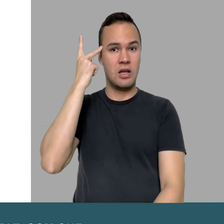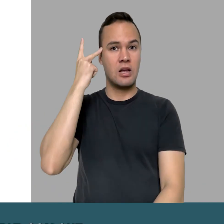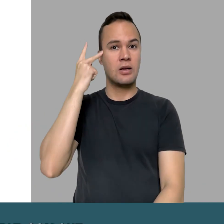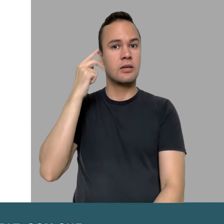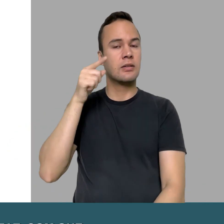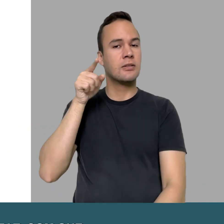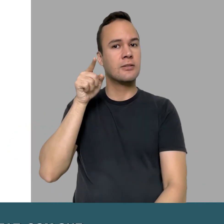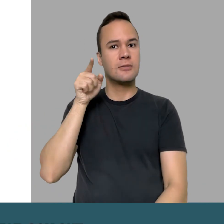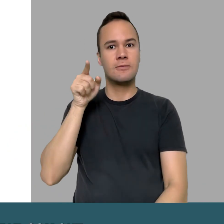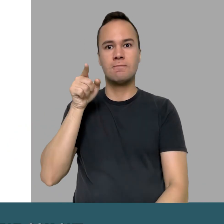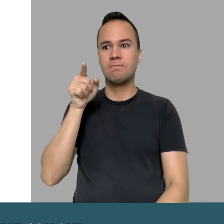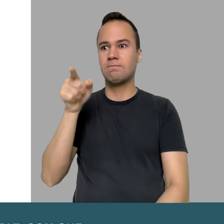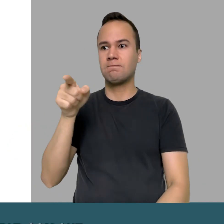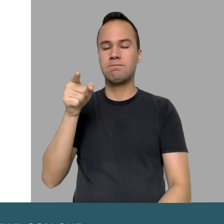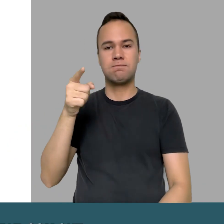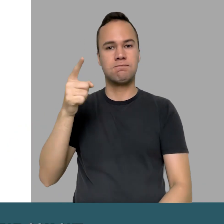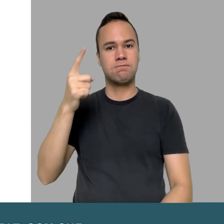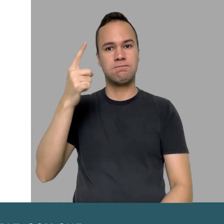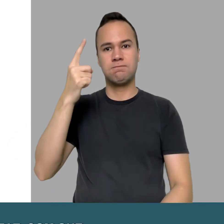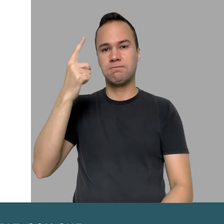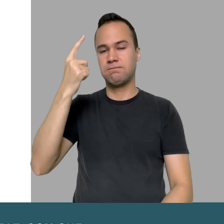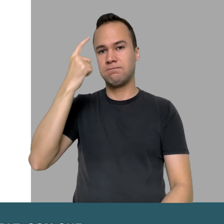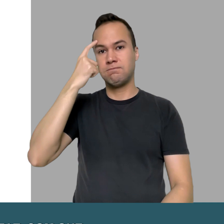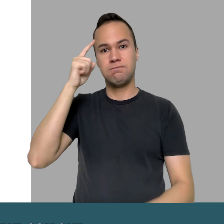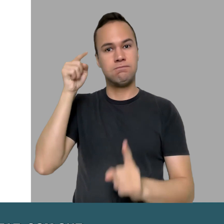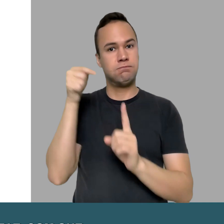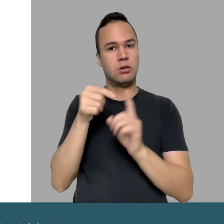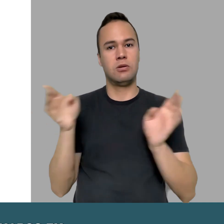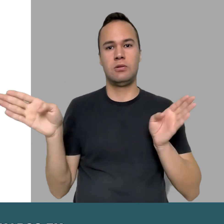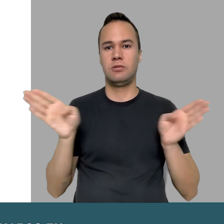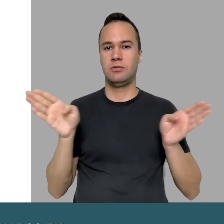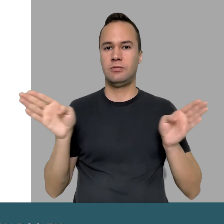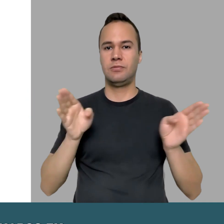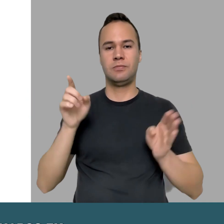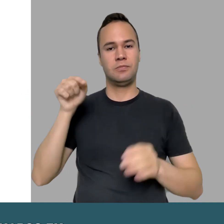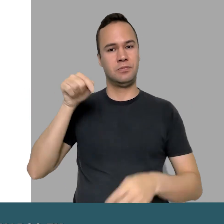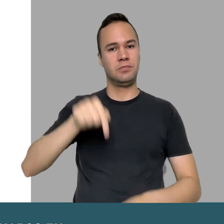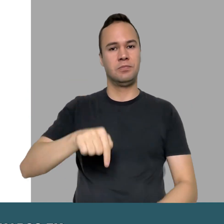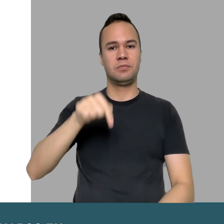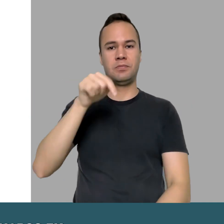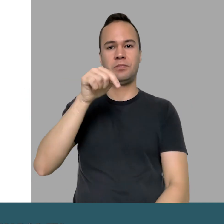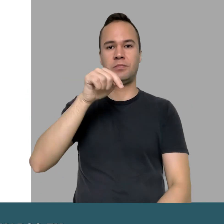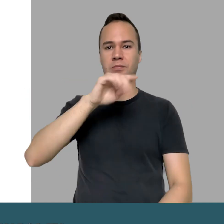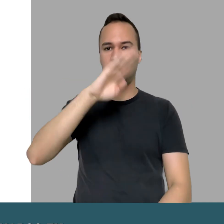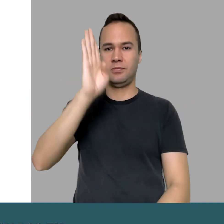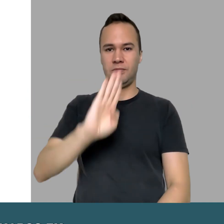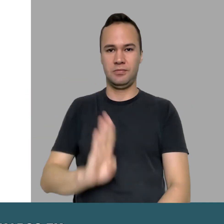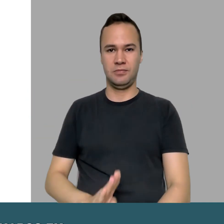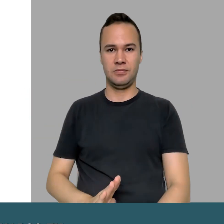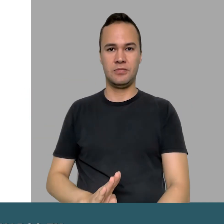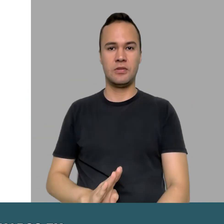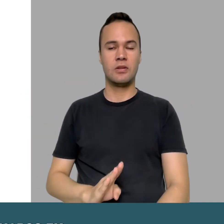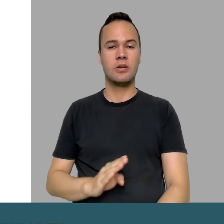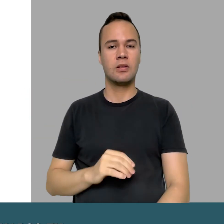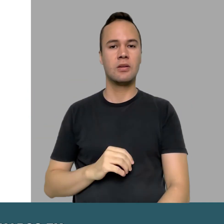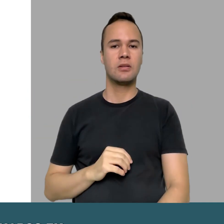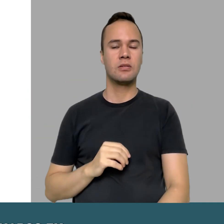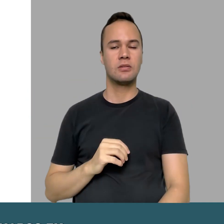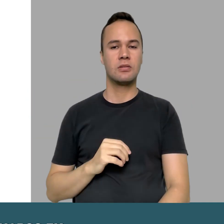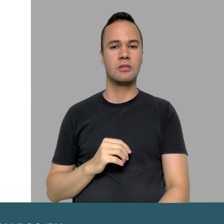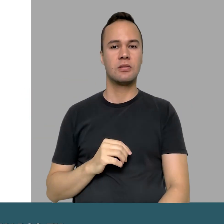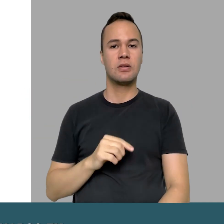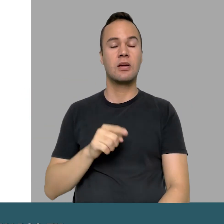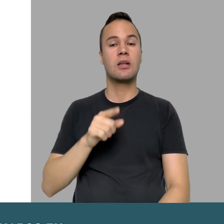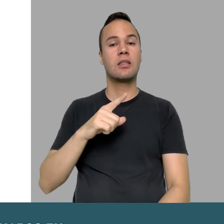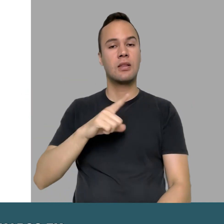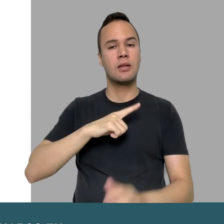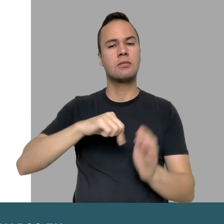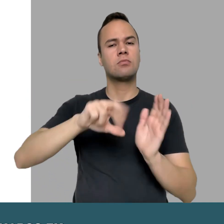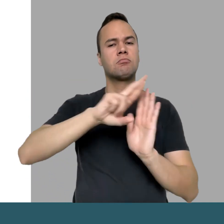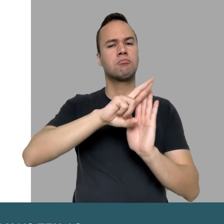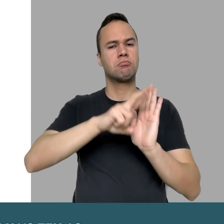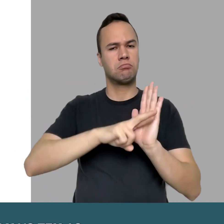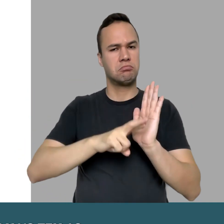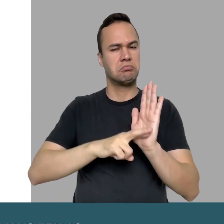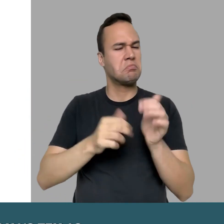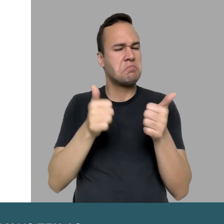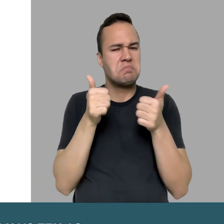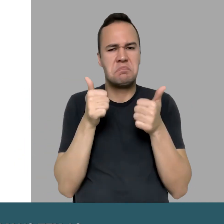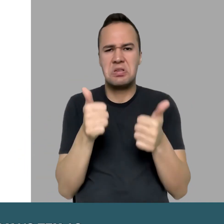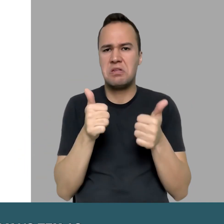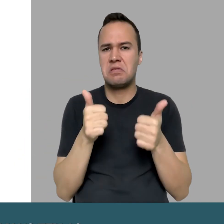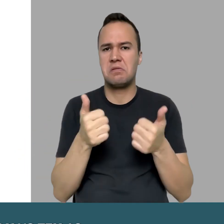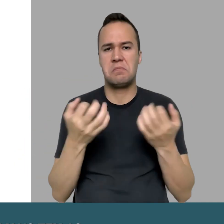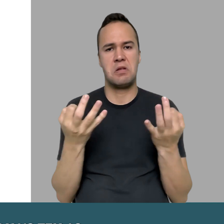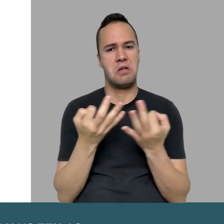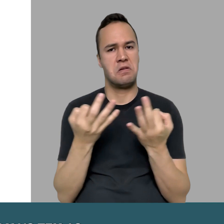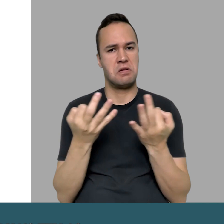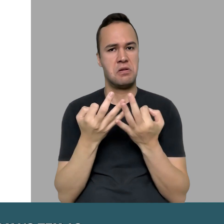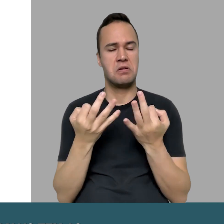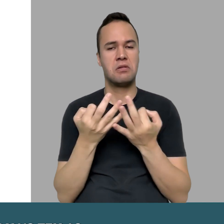faz com que a cidade de São Paulo seja um marco em acessibilidade no país, que é o que